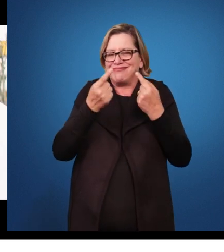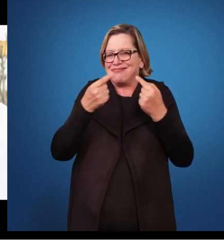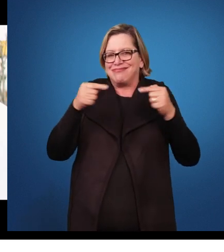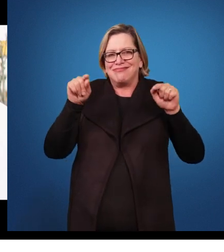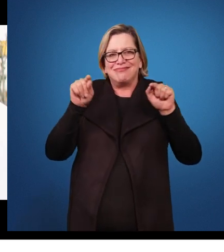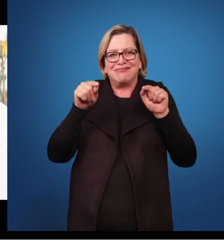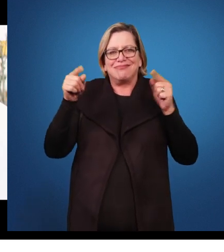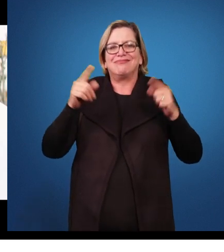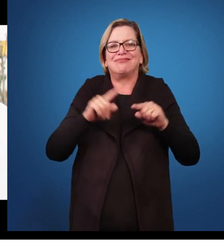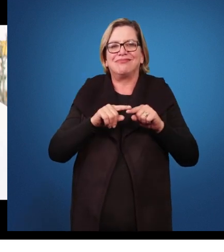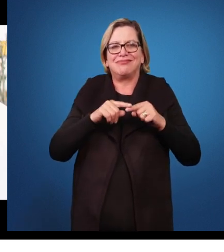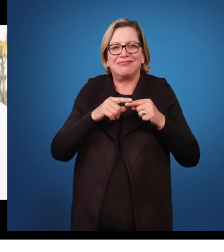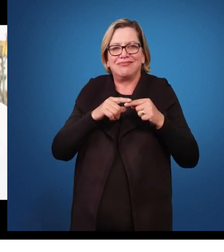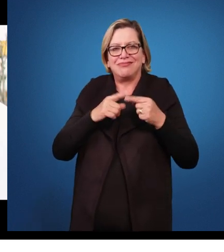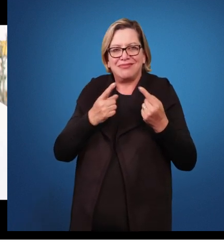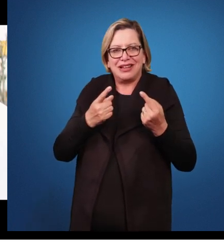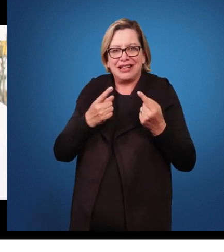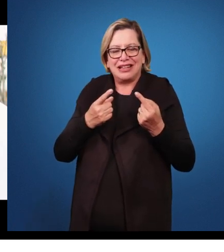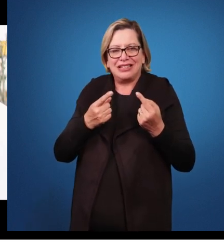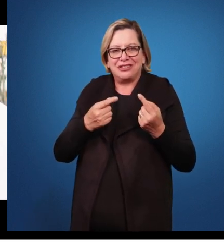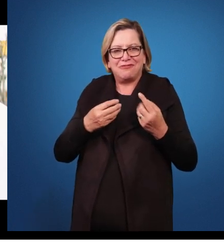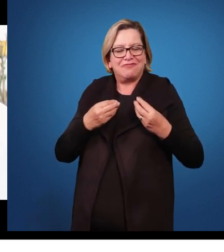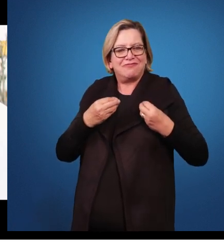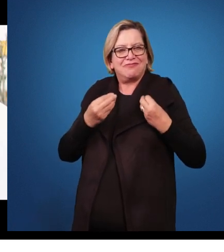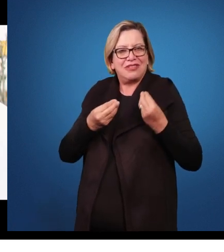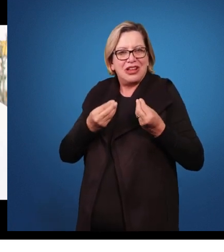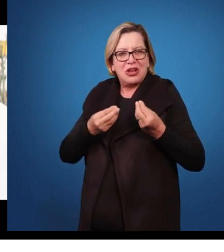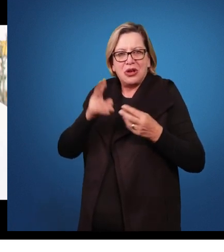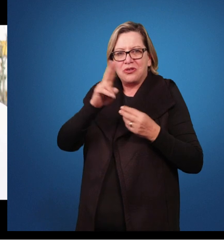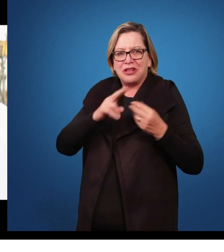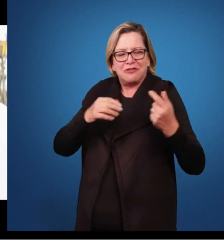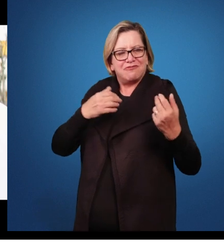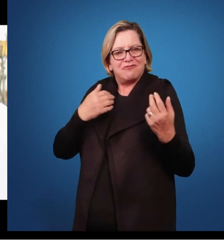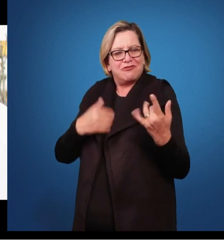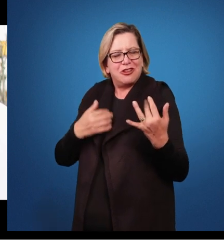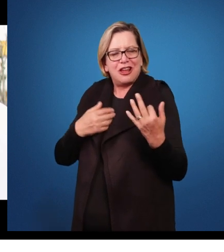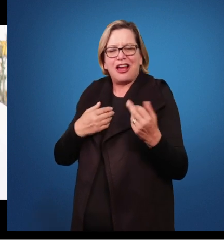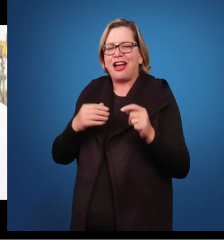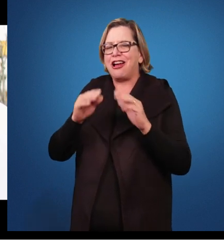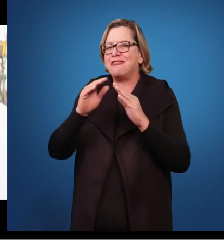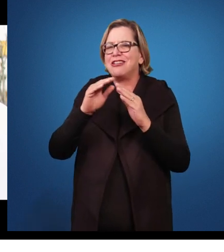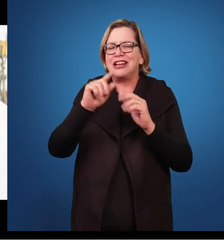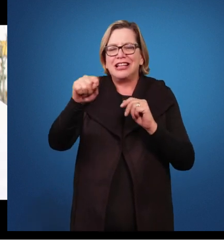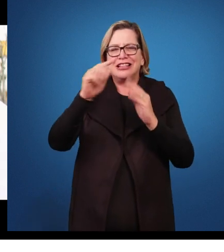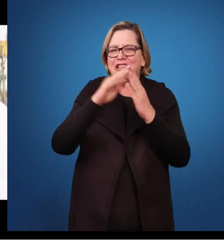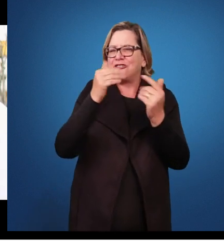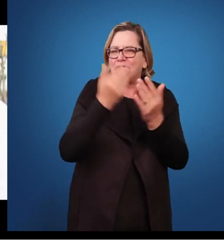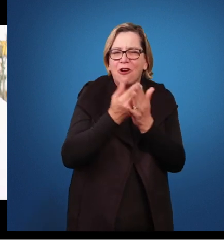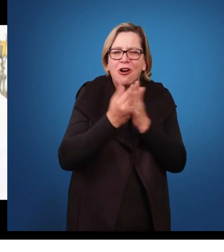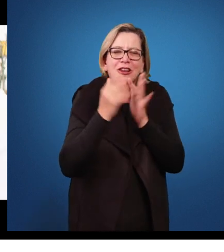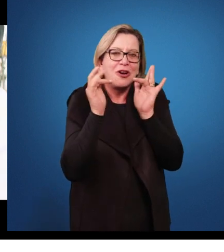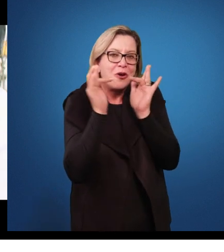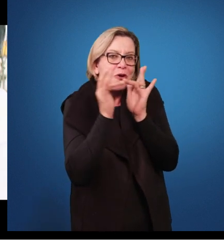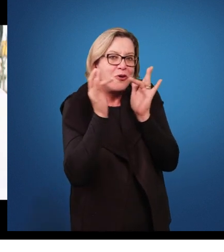Mas, pelo acesso a esses instrumentos, de repente na escola ou em algum outro lugar, ela